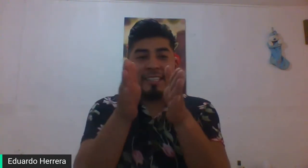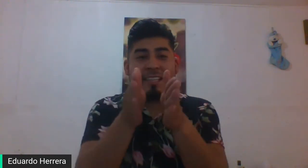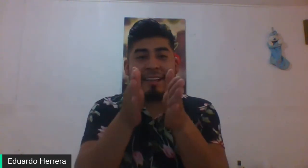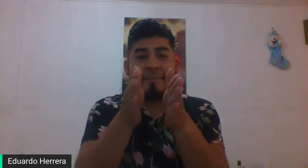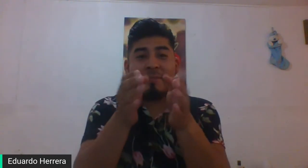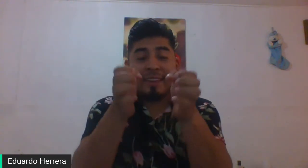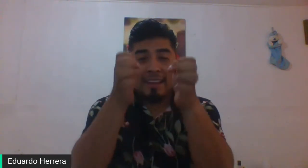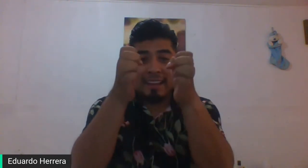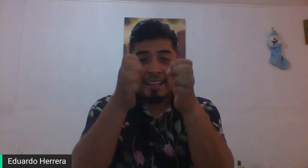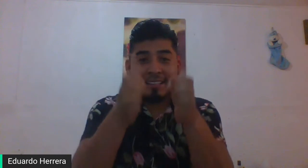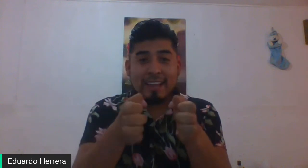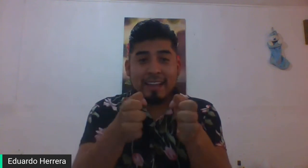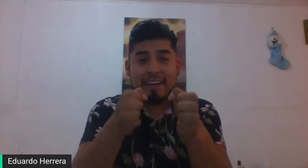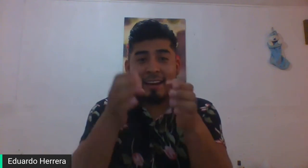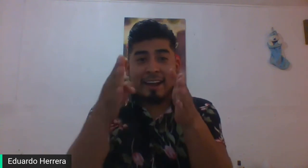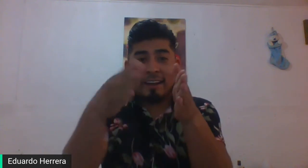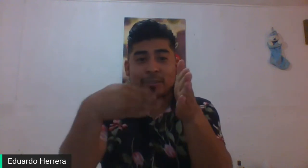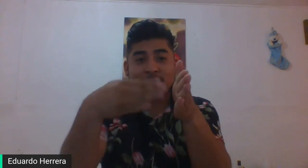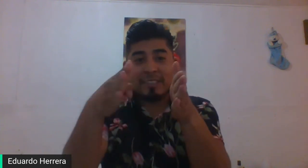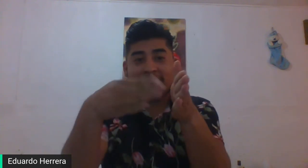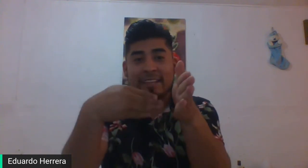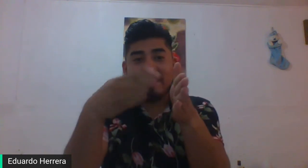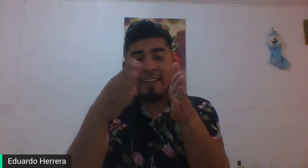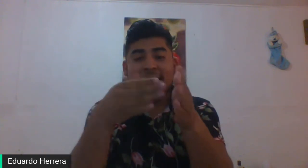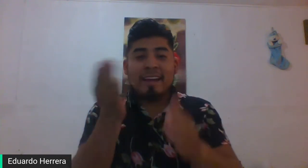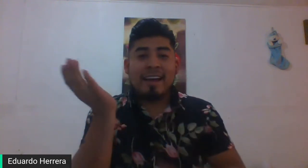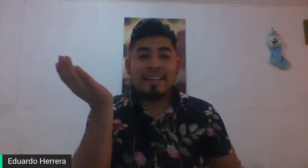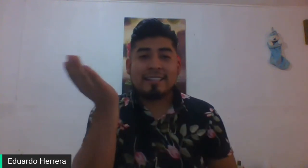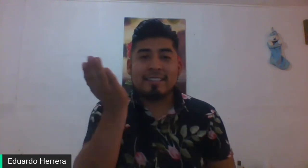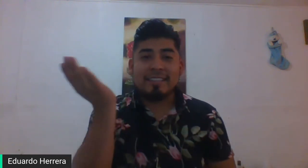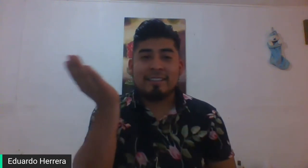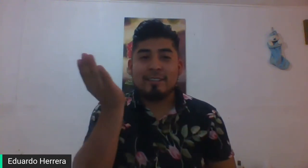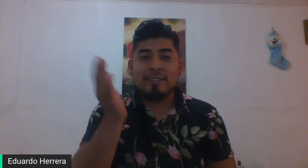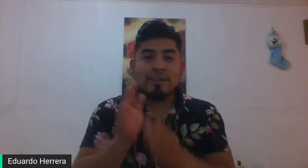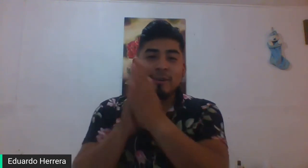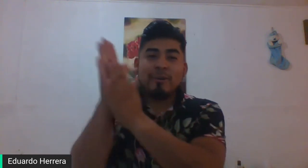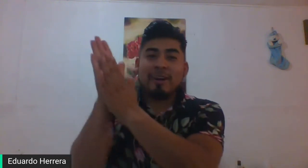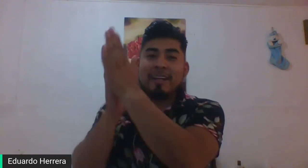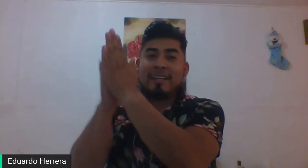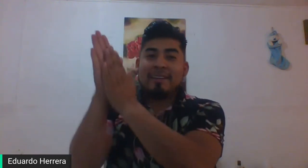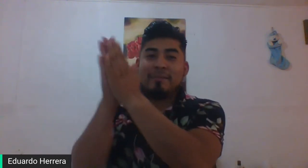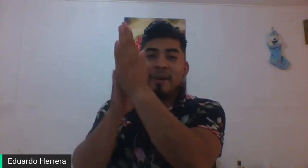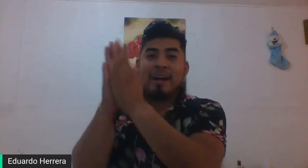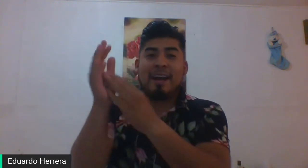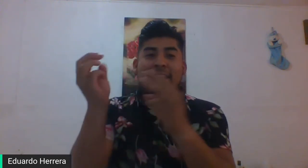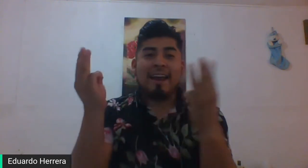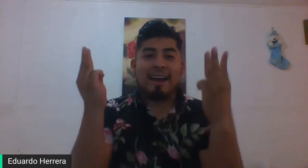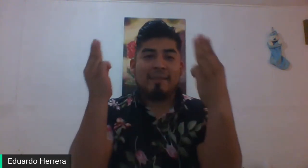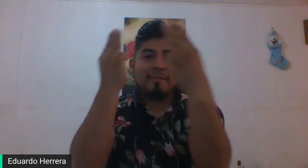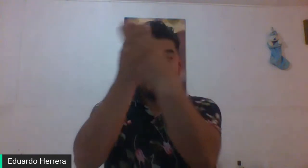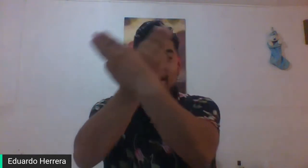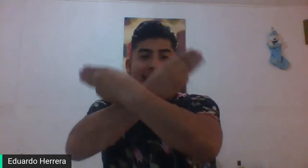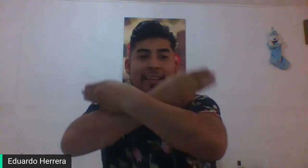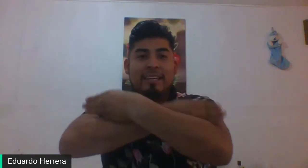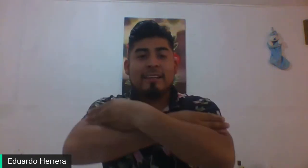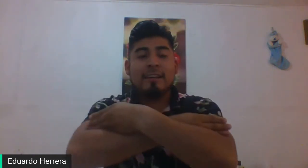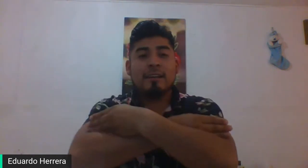Mariposita. Está en la cocina. Haciendo chocolate para la madrina.